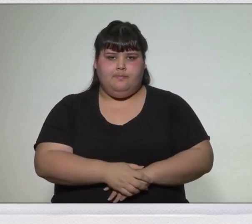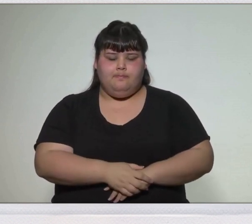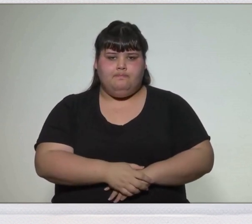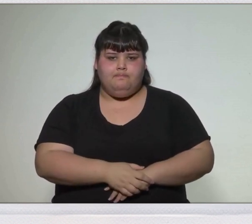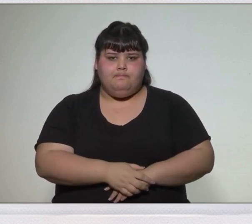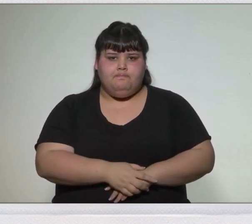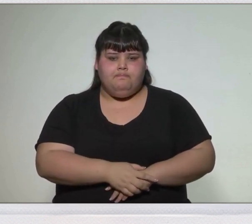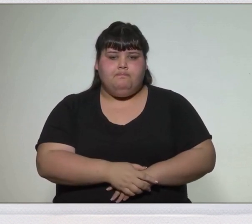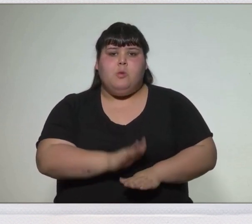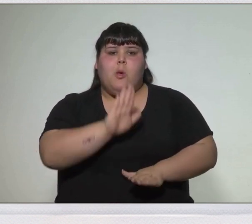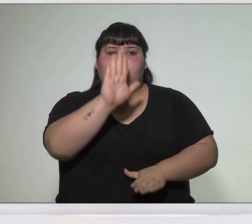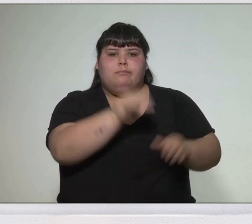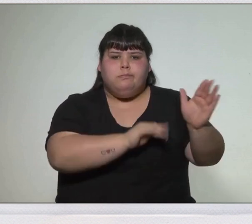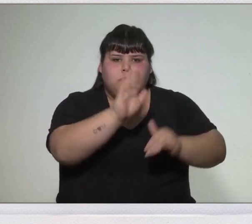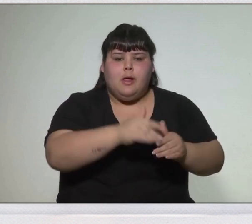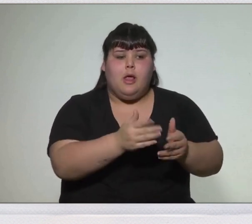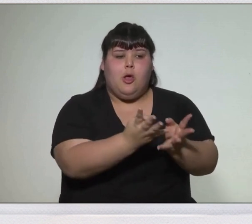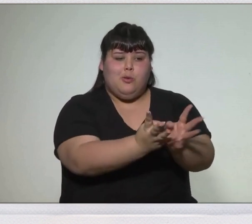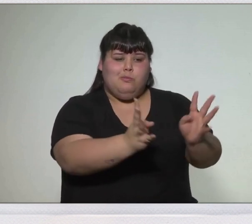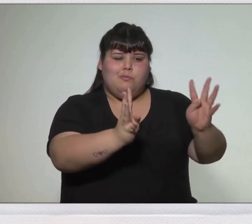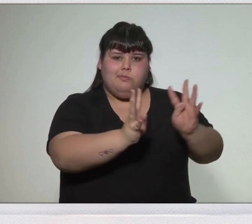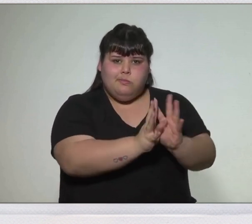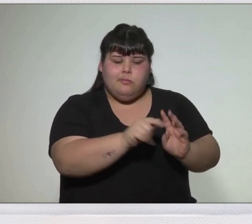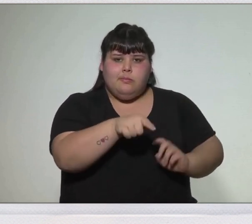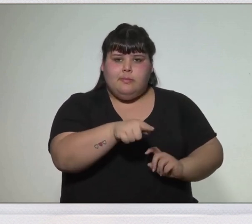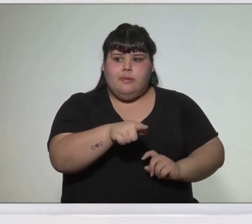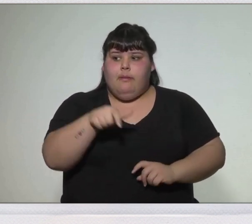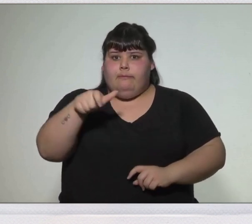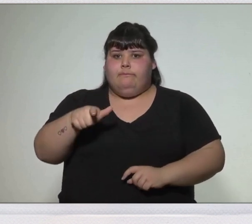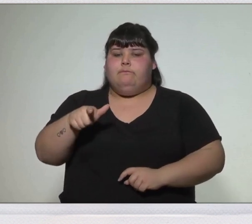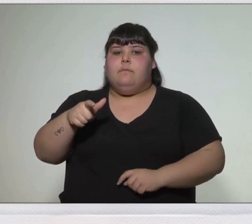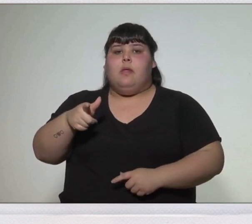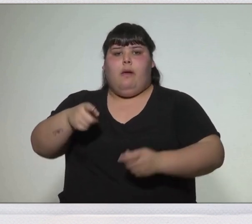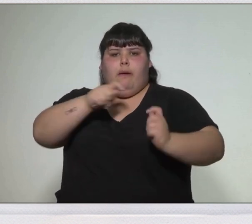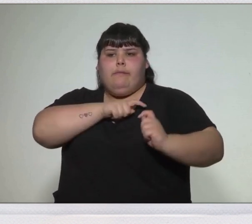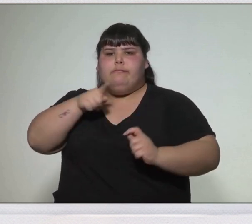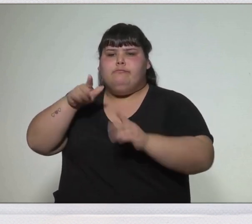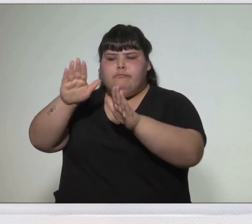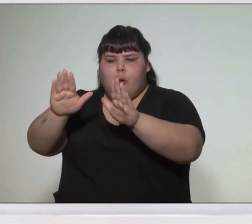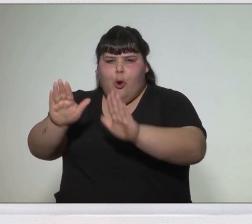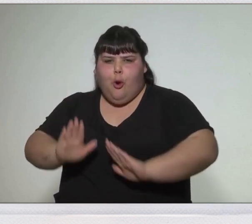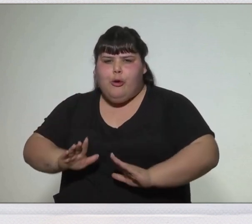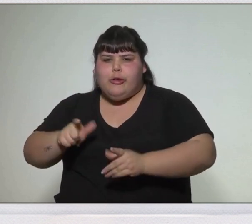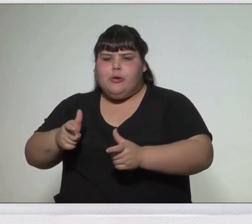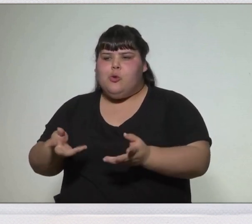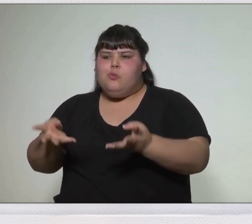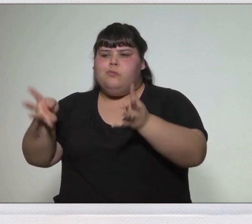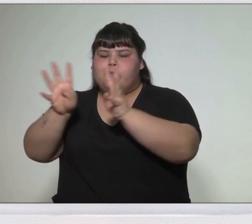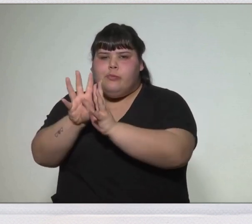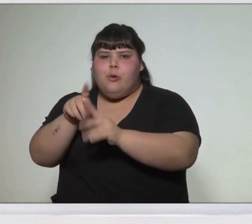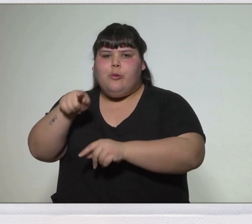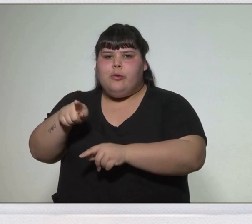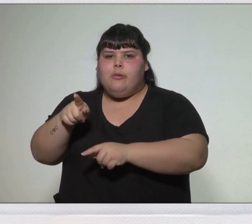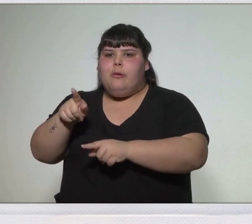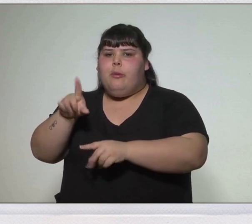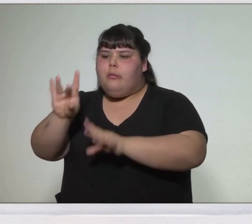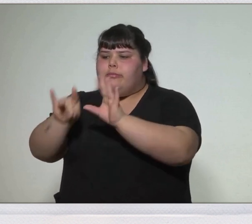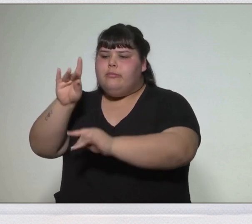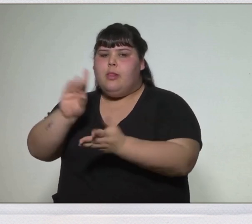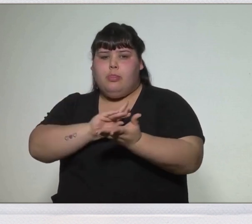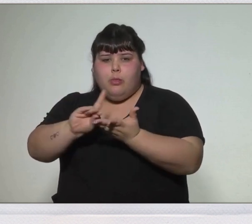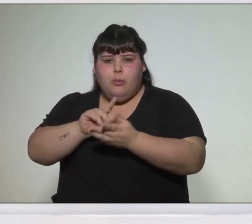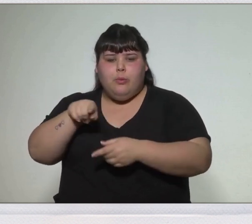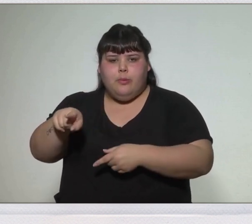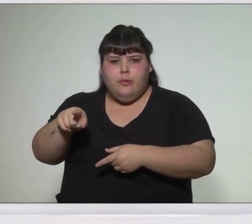Ante la convocatoria a la Asamblea, Artigas organiza un congreso para elegir diputados